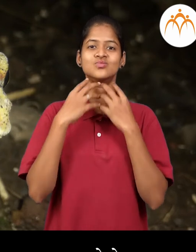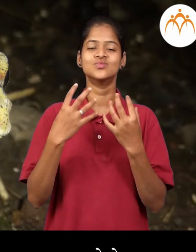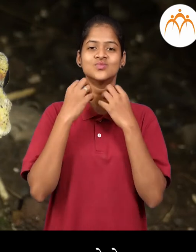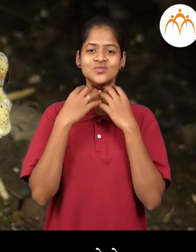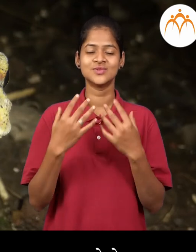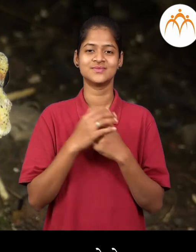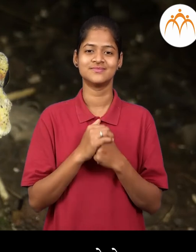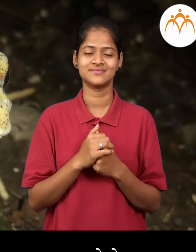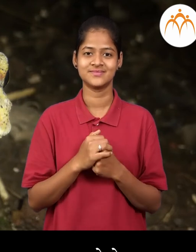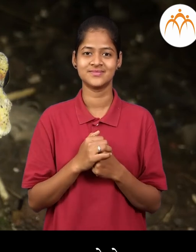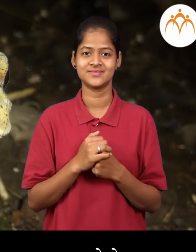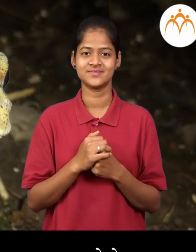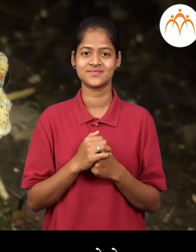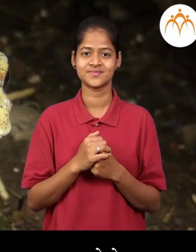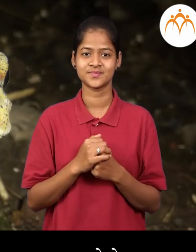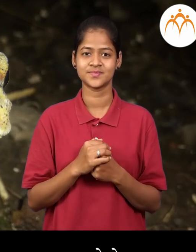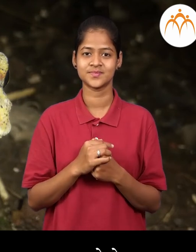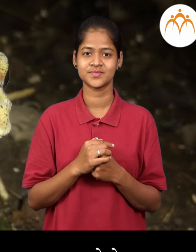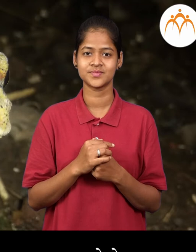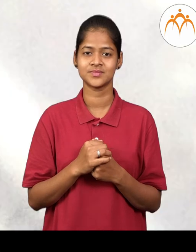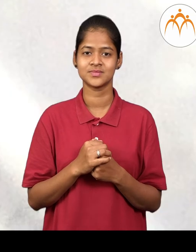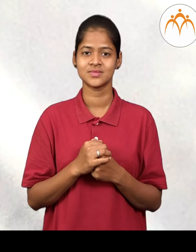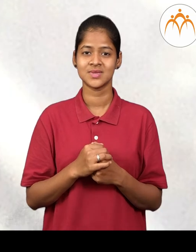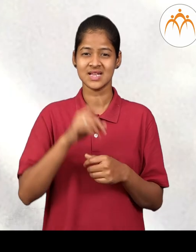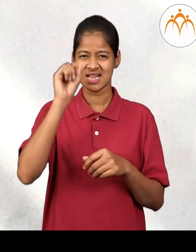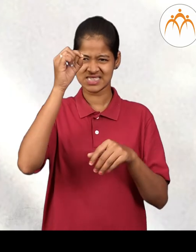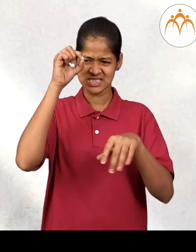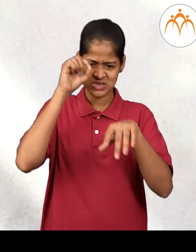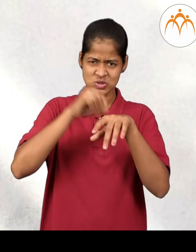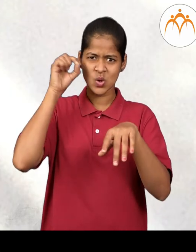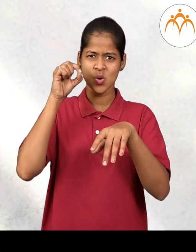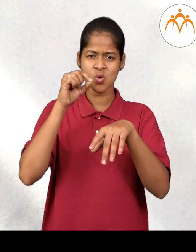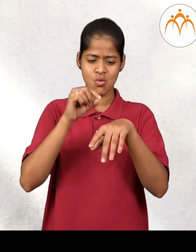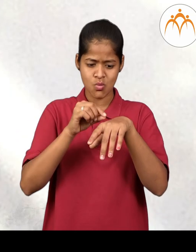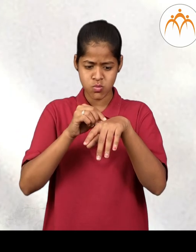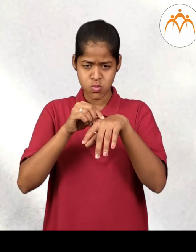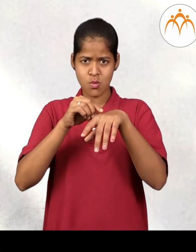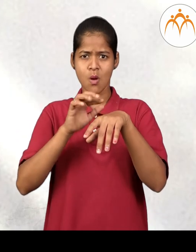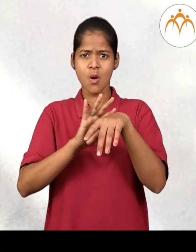डराव असा आवाज यतो गांधिल माशी